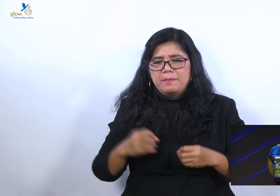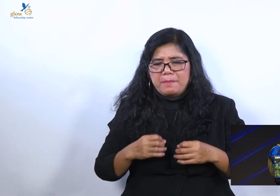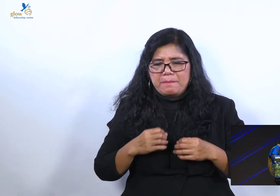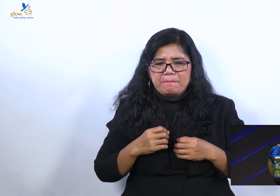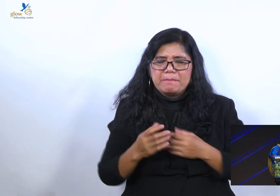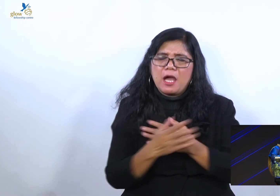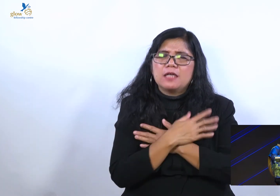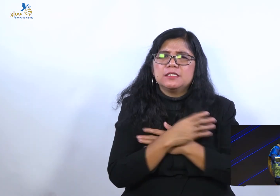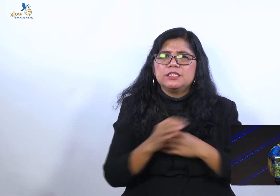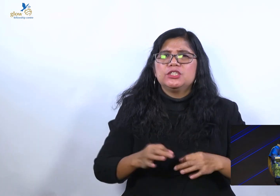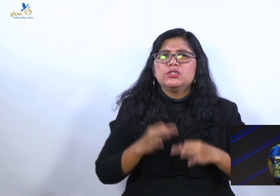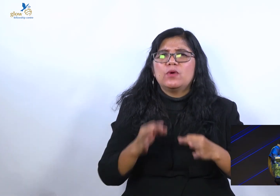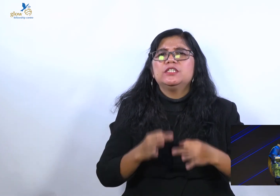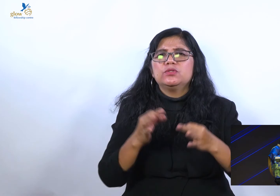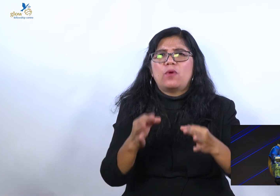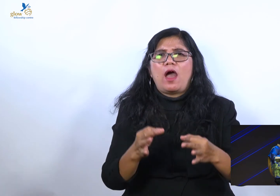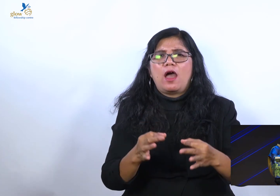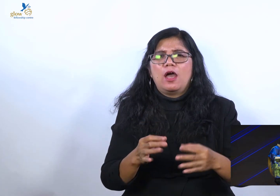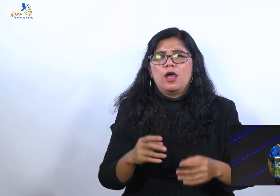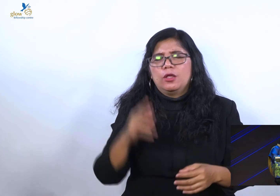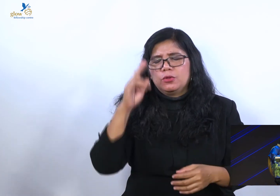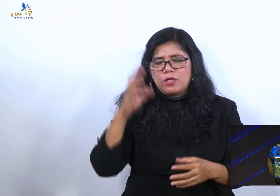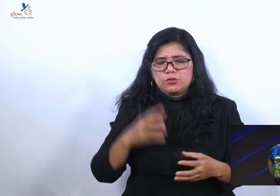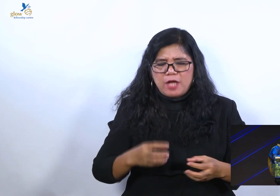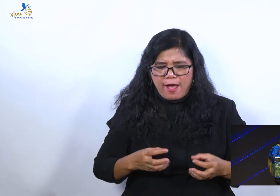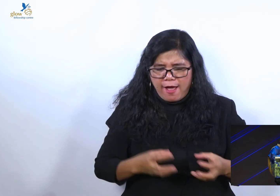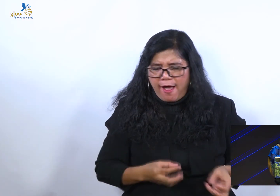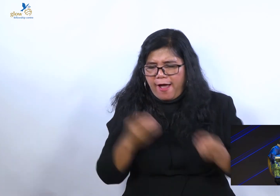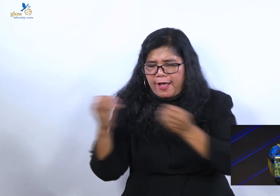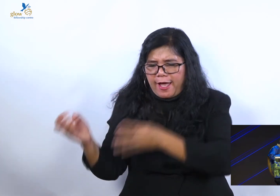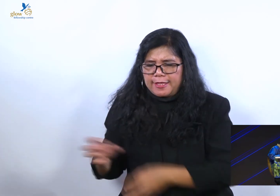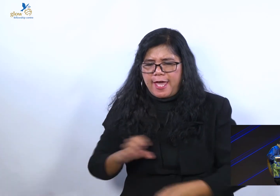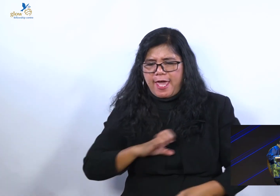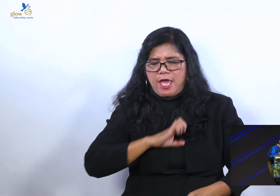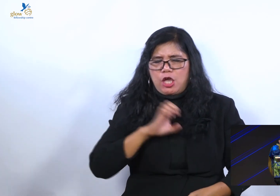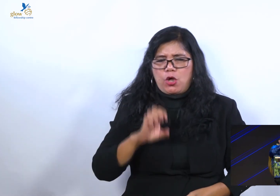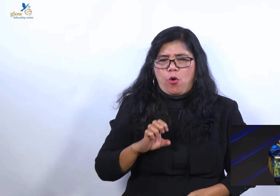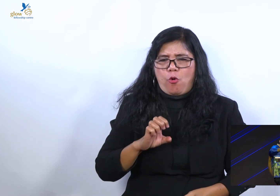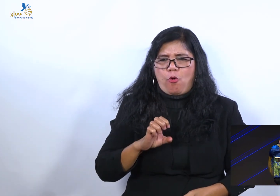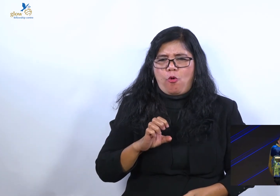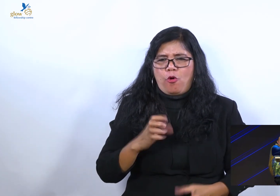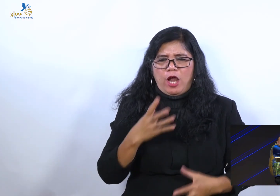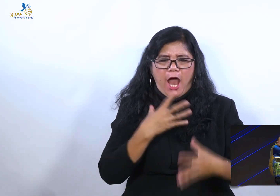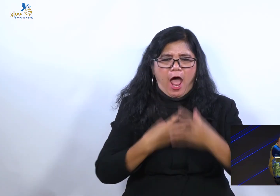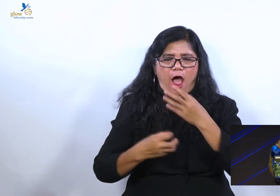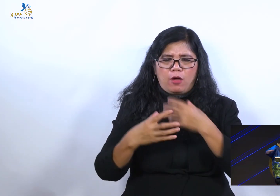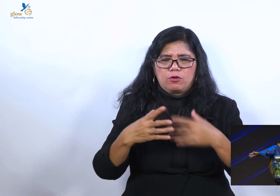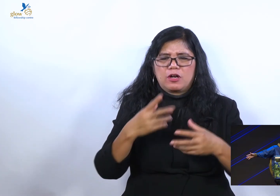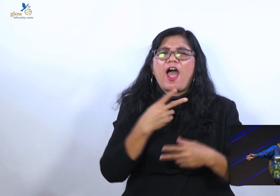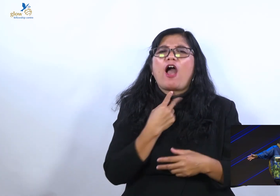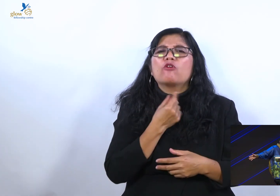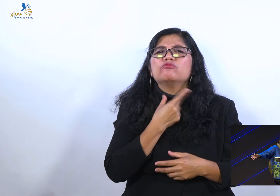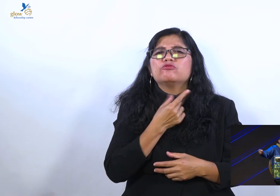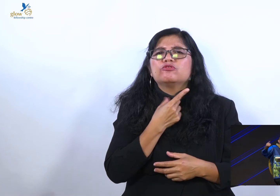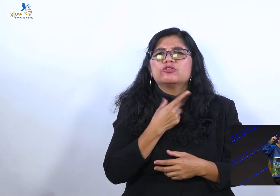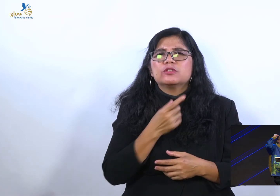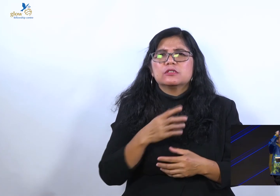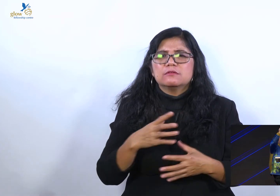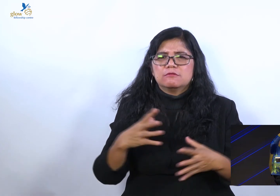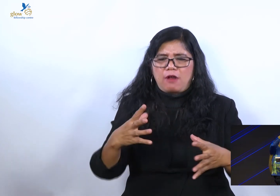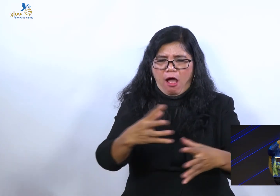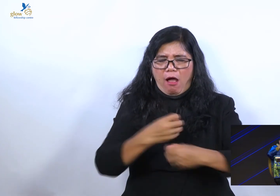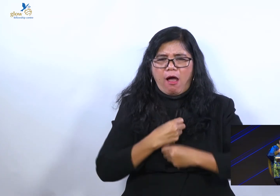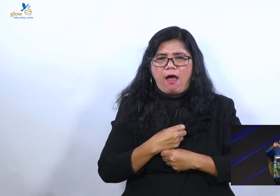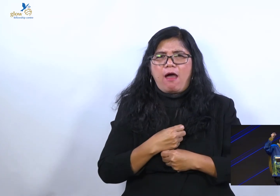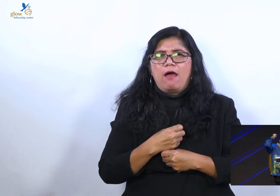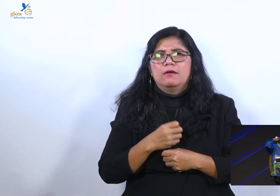keserakahan. Tuhan sudah angkat kerakusan. Tuhan sudah angkat keegoisan, pementingan diri sendiri. Sehingga kita berkata, Tuhan biar bukan kendakmu yang jadi, Melainkan